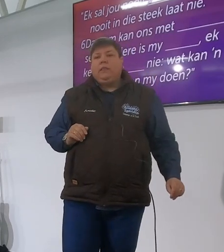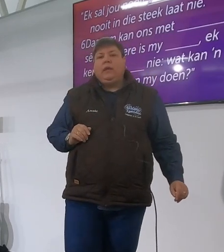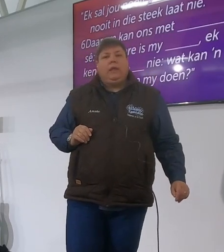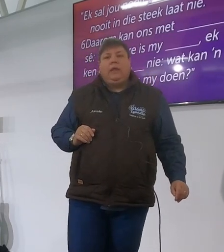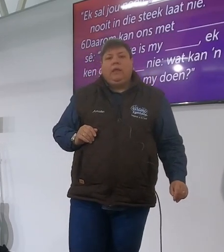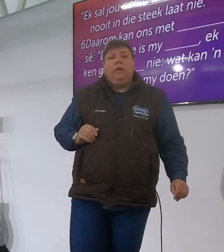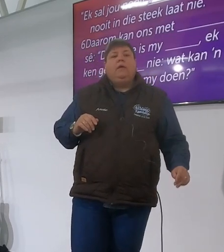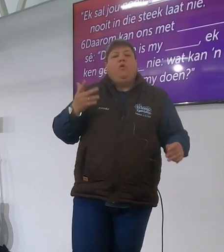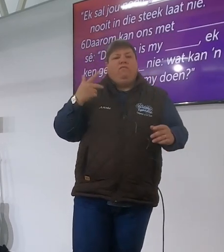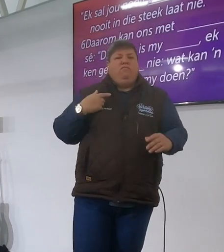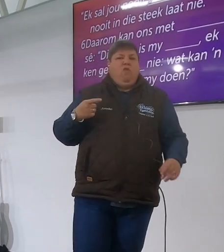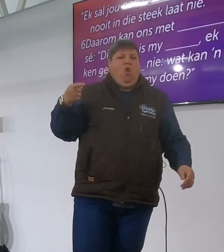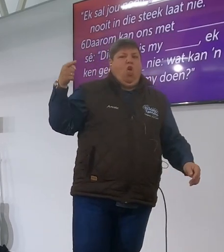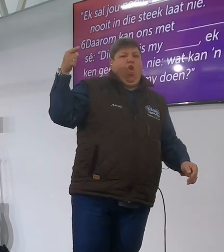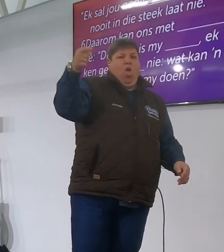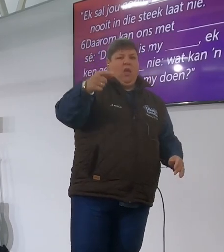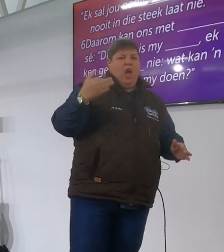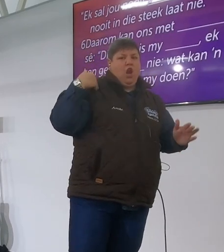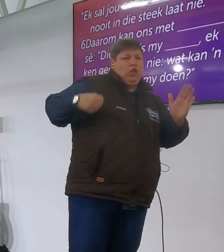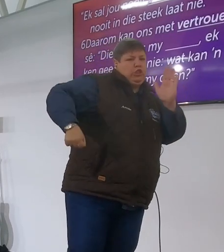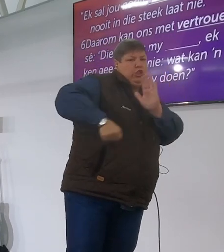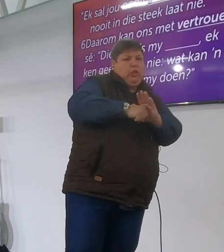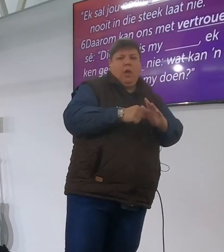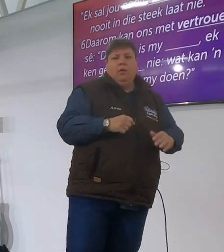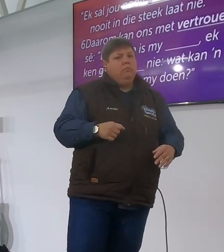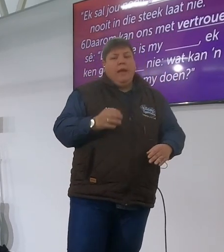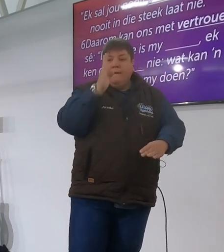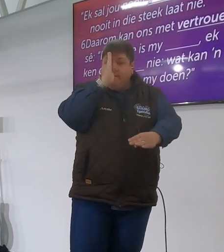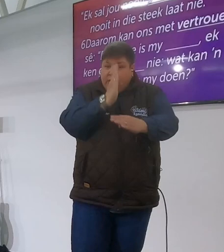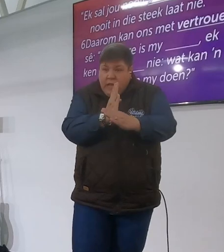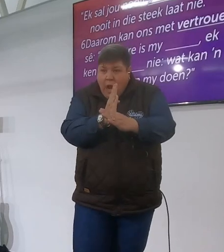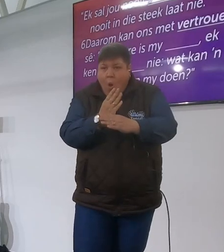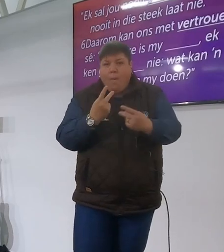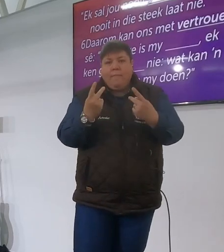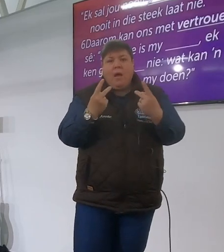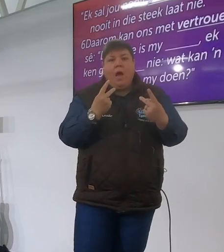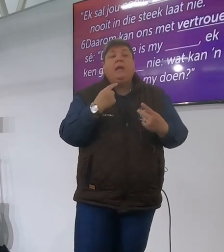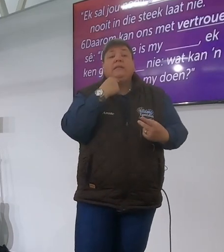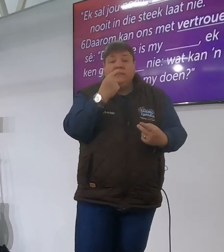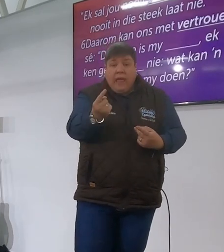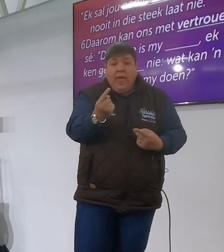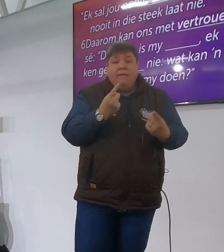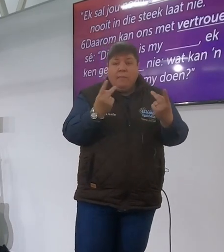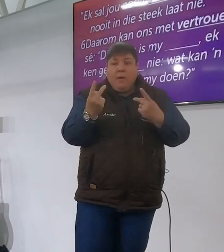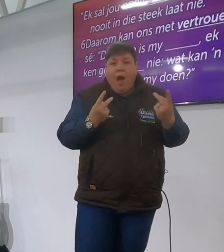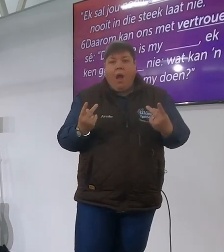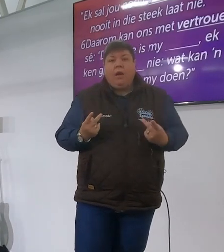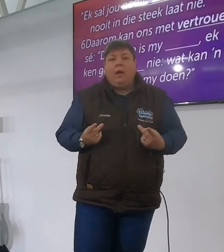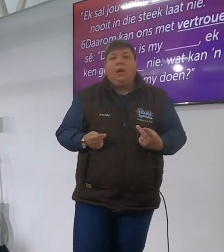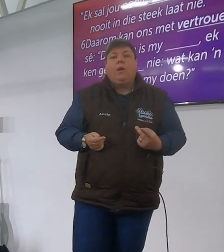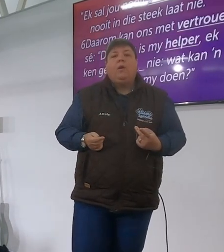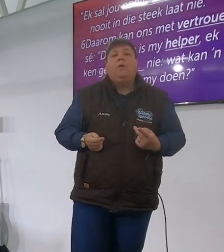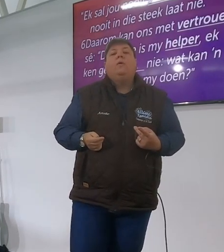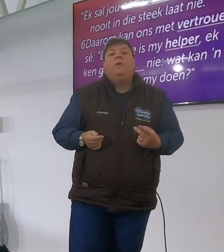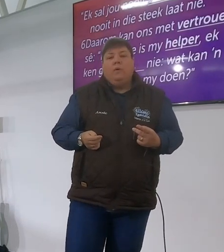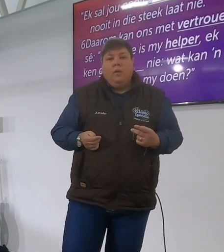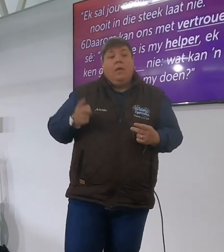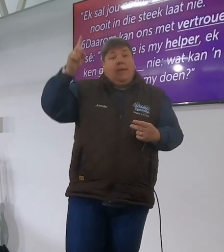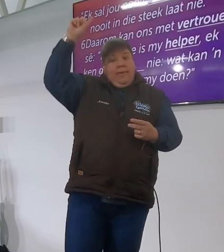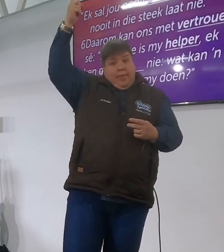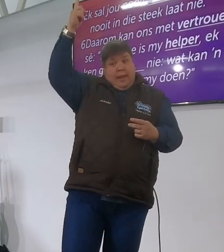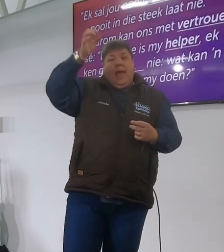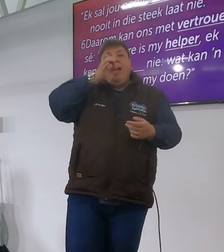nie daarom kan ons met vertrouwe sê gau vertrouwe vertrouwe sê die Heere is my sê gau helper